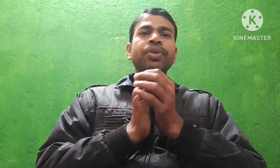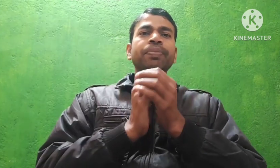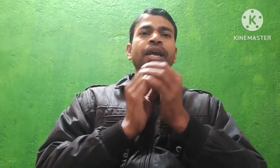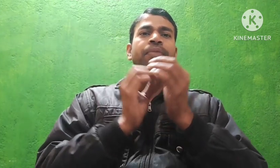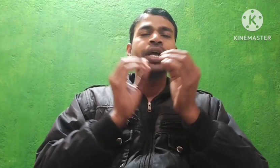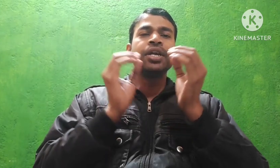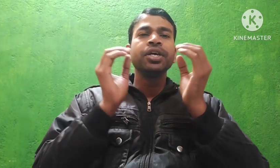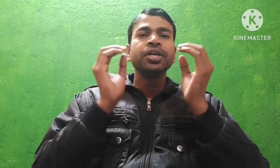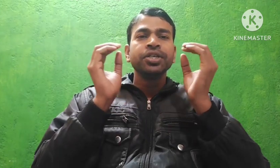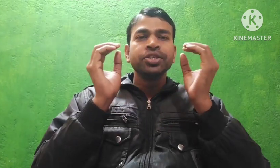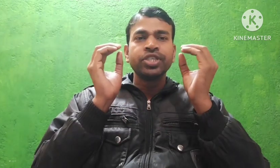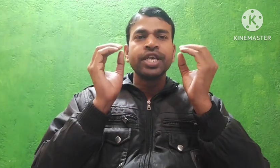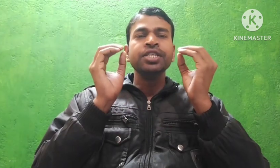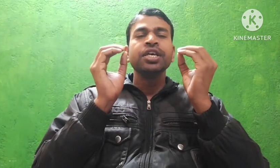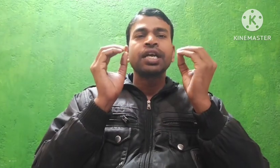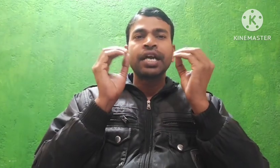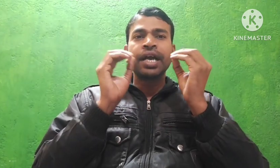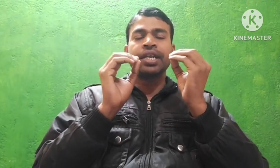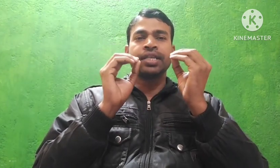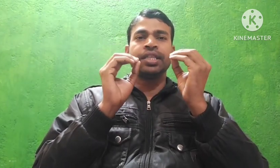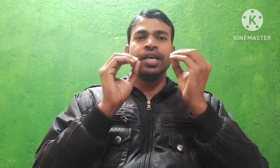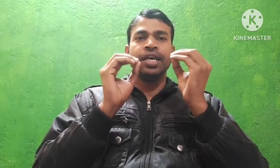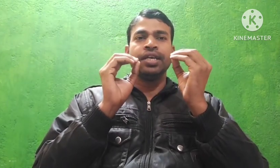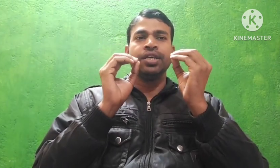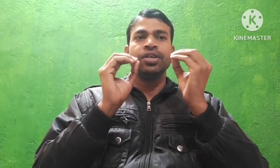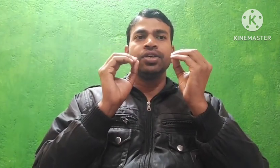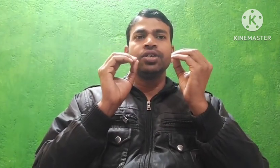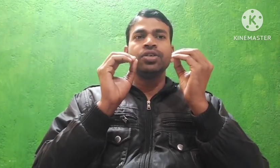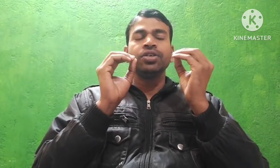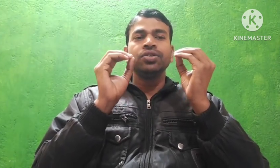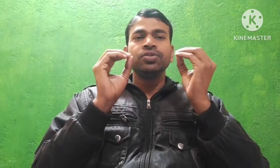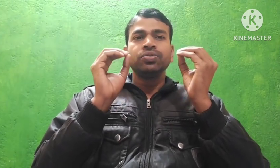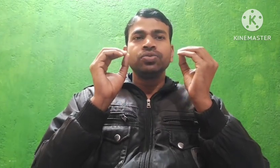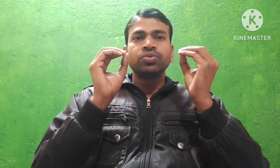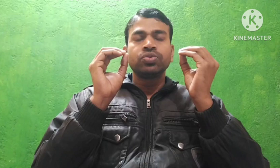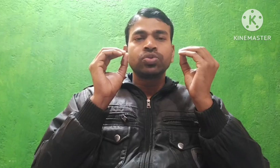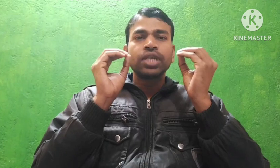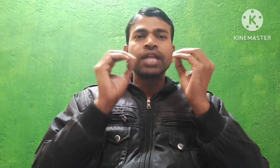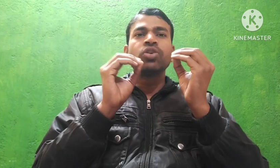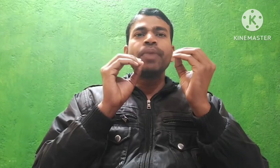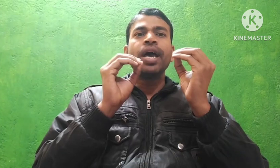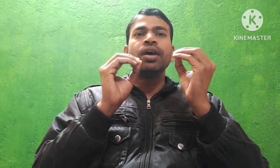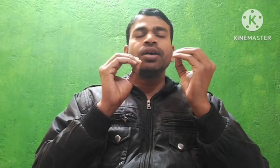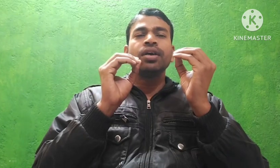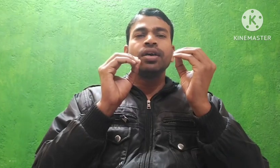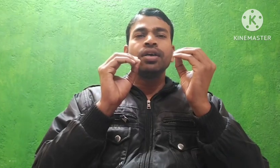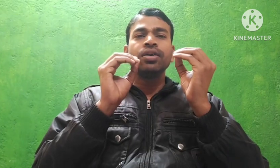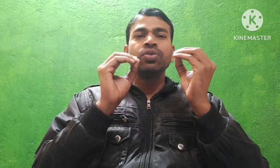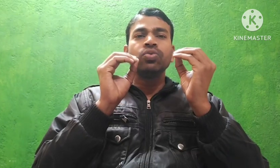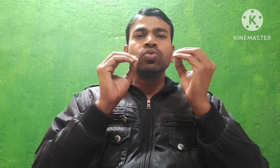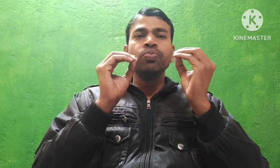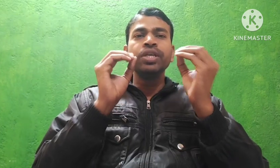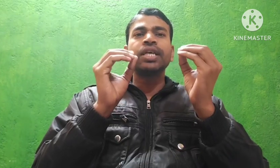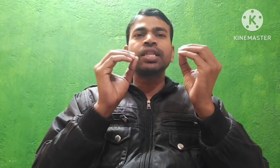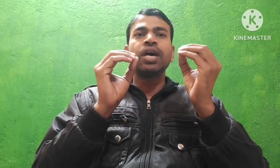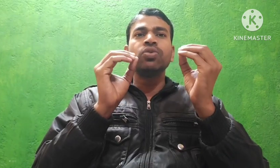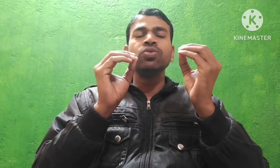department change कर शकते हैं तो साथियों मैं उमीद करता हूँ